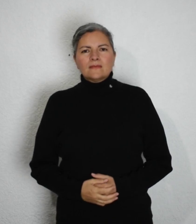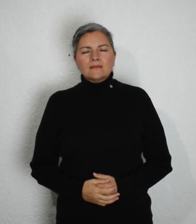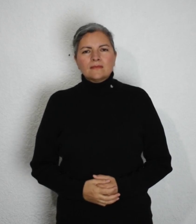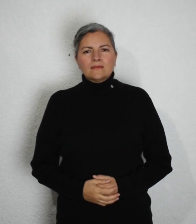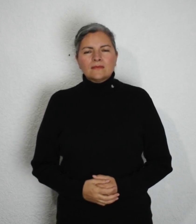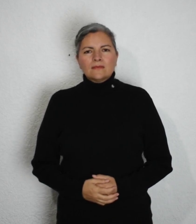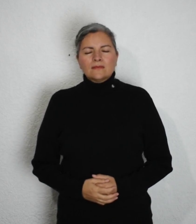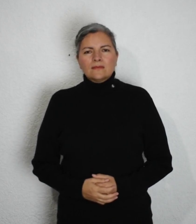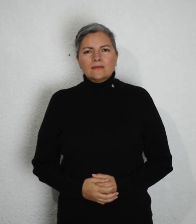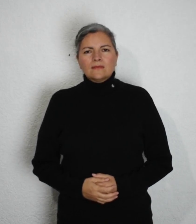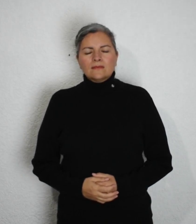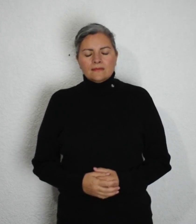Protocolo de actuaciones